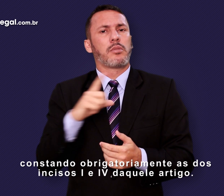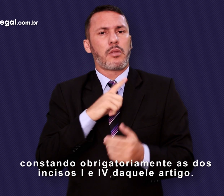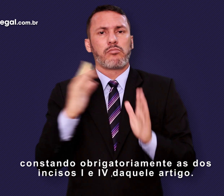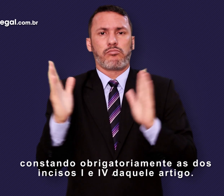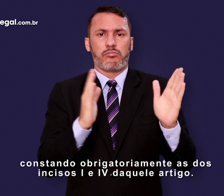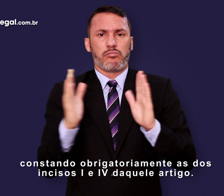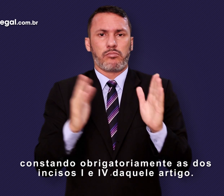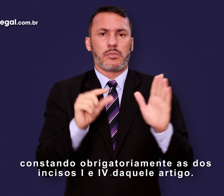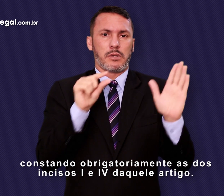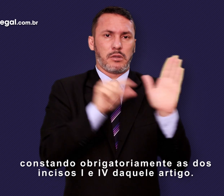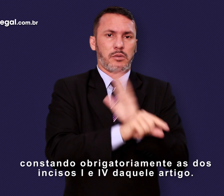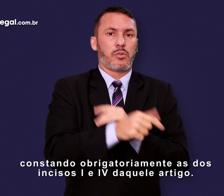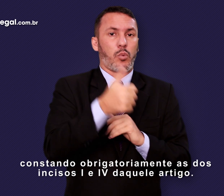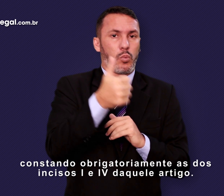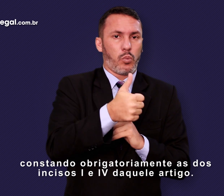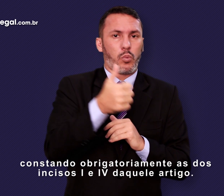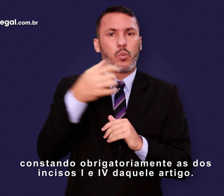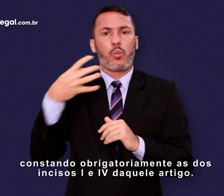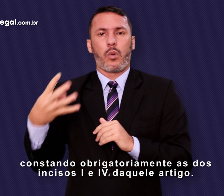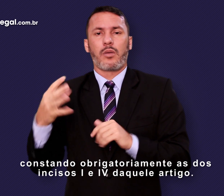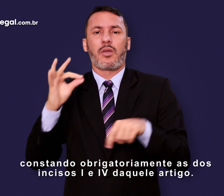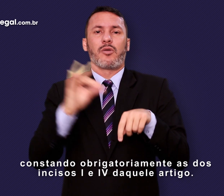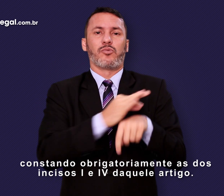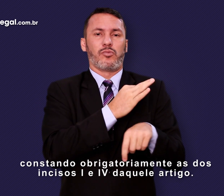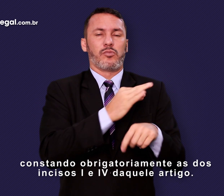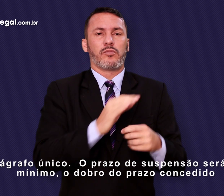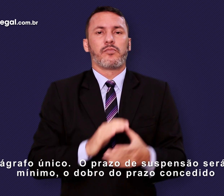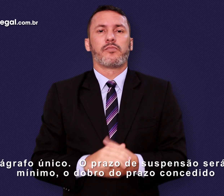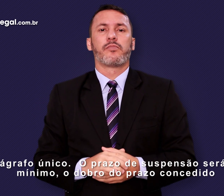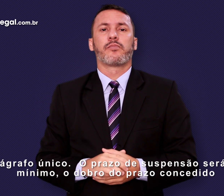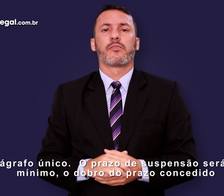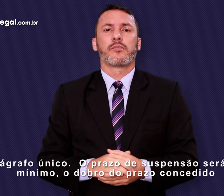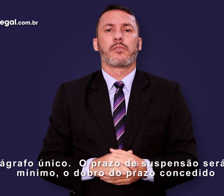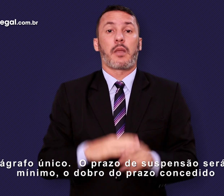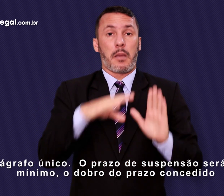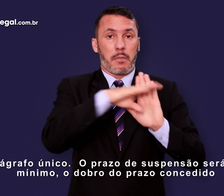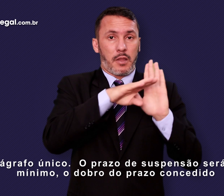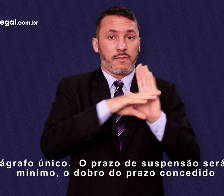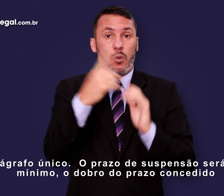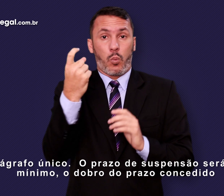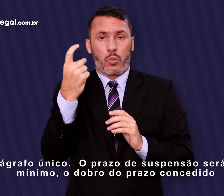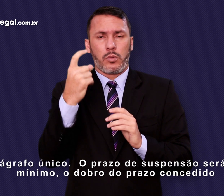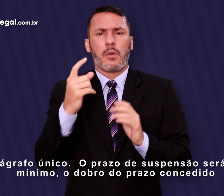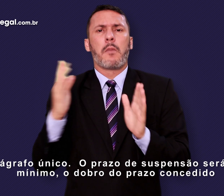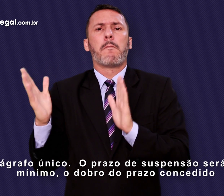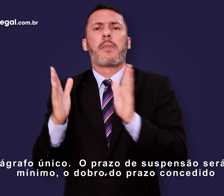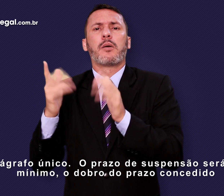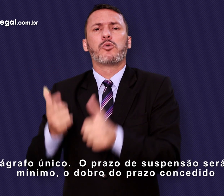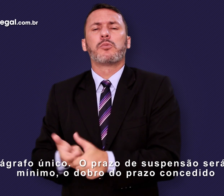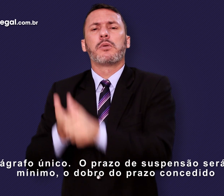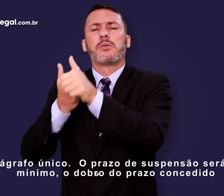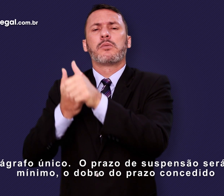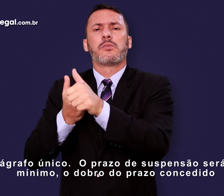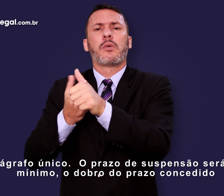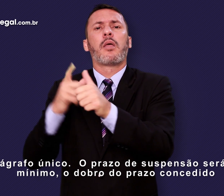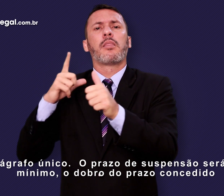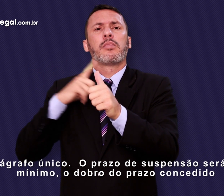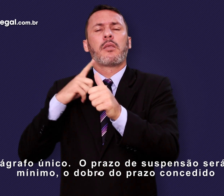incisos 1 e 4 daquele artigo. Parágrafo único. O prazo de suspensão será, no mínimo, o